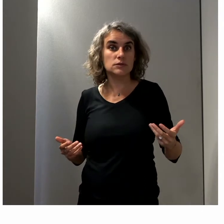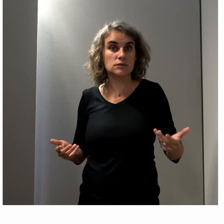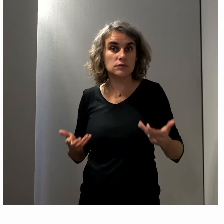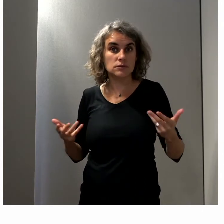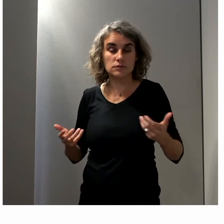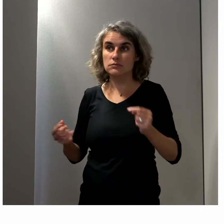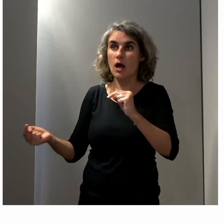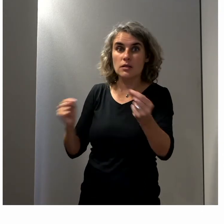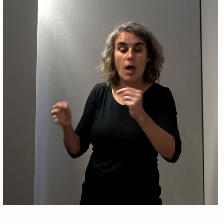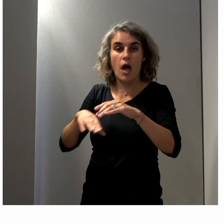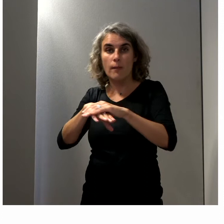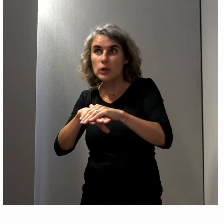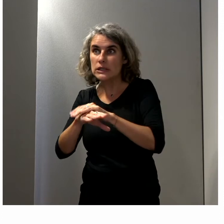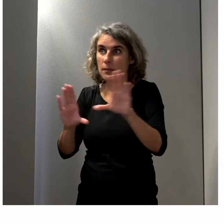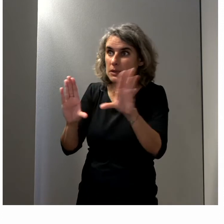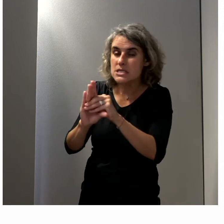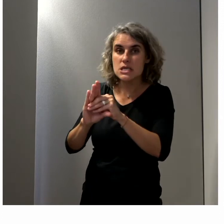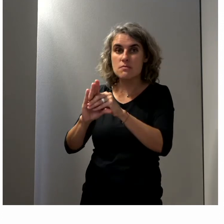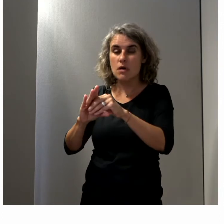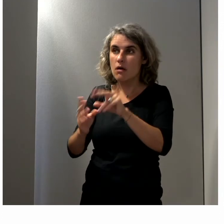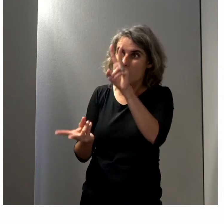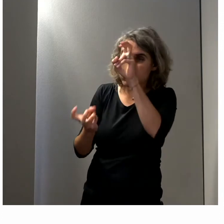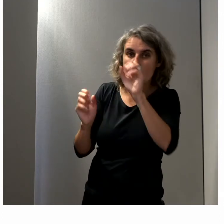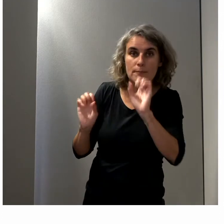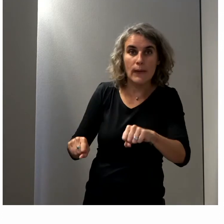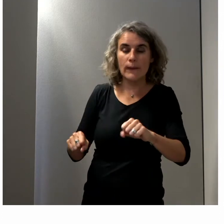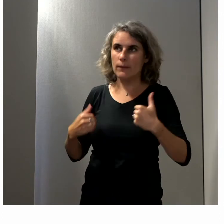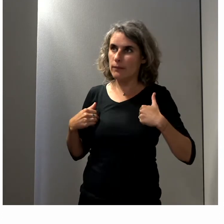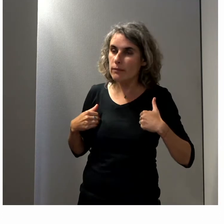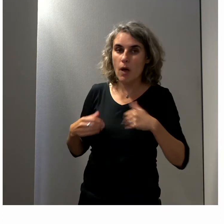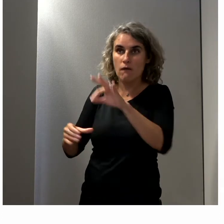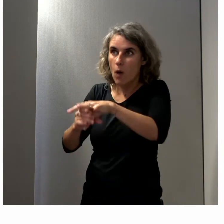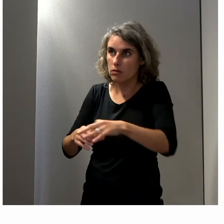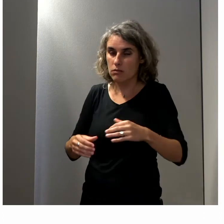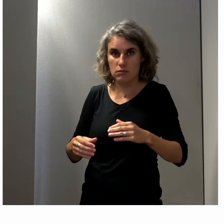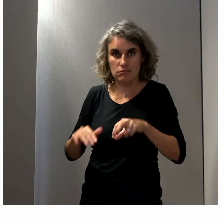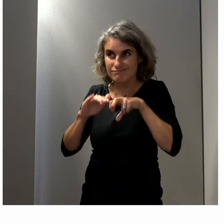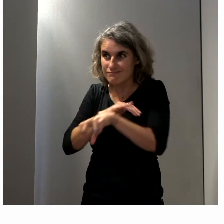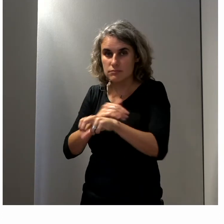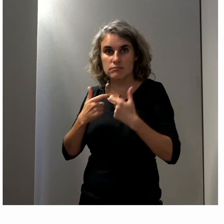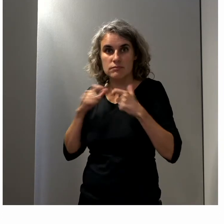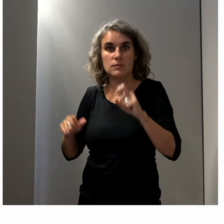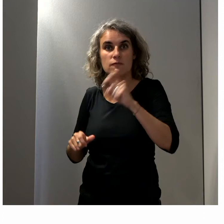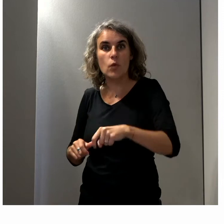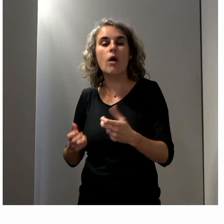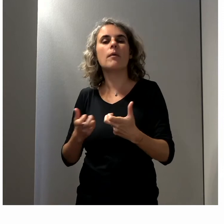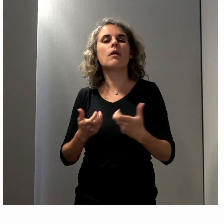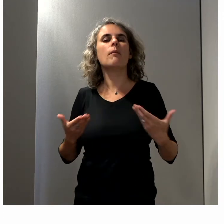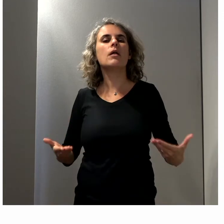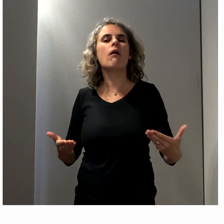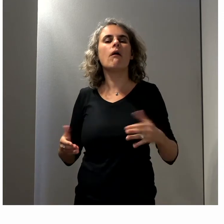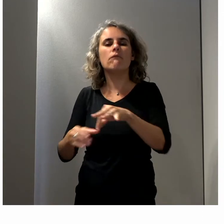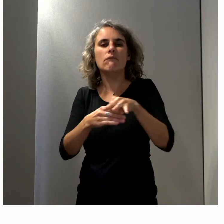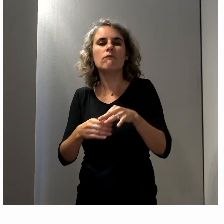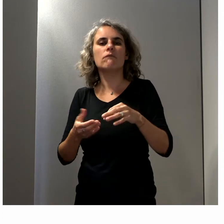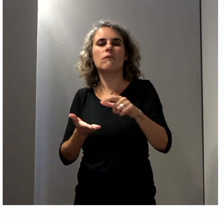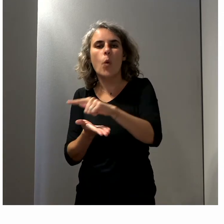les débats politiques, participer à cette citoyenneté et aux consultations locales, tout simplement. On entend de plus en plus parler des consultations